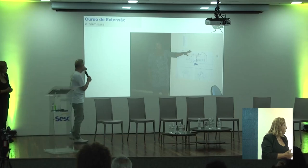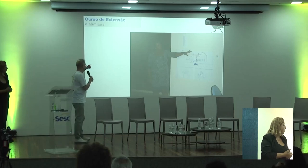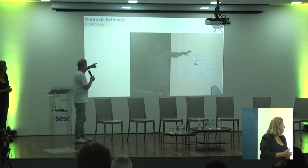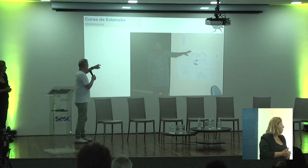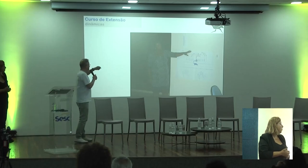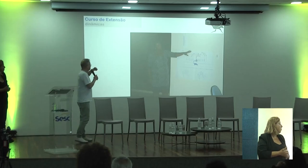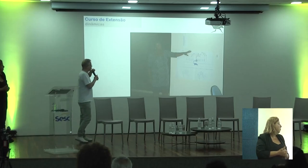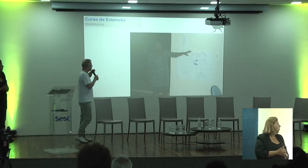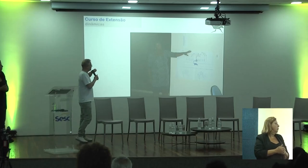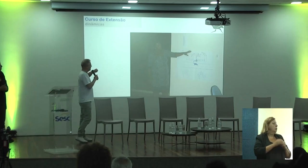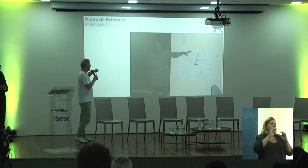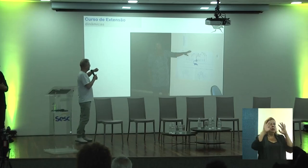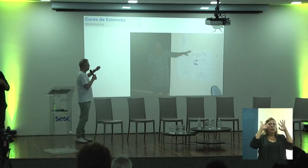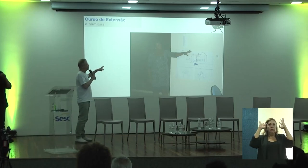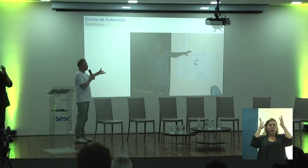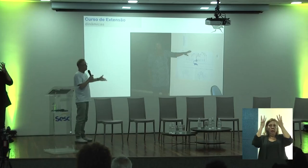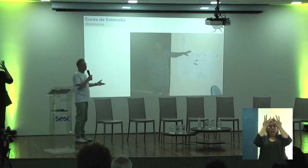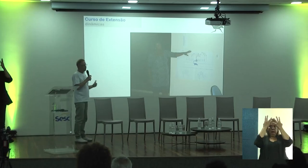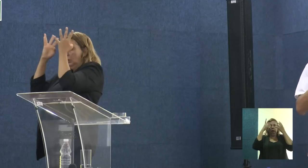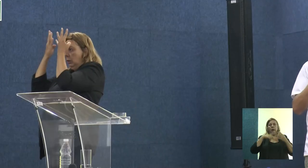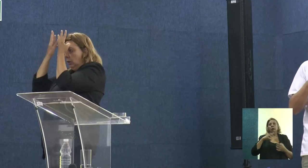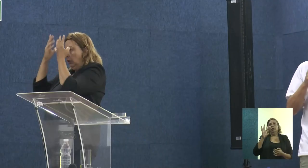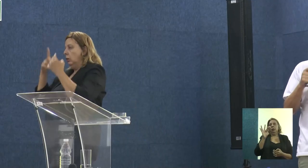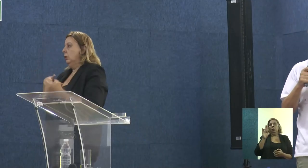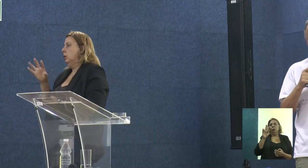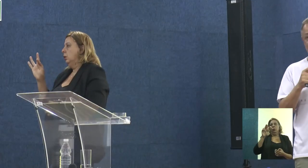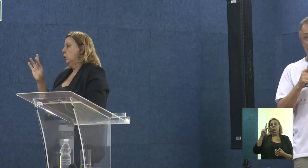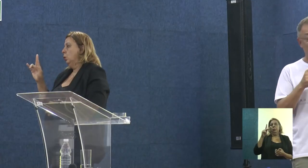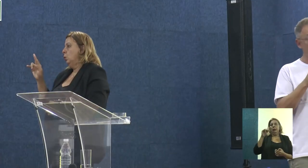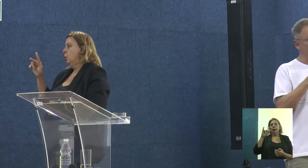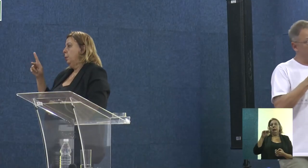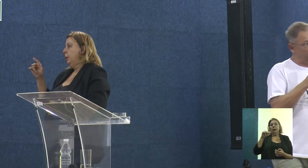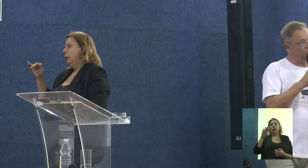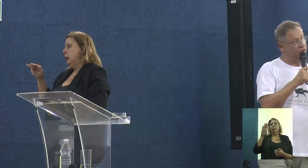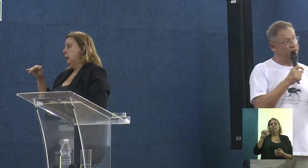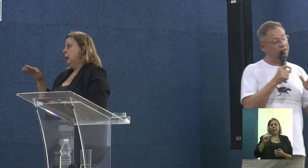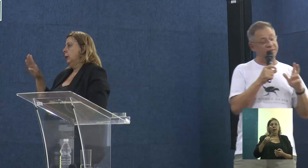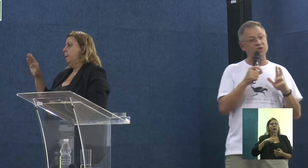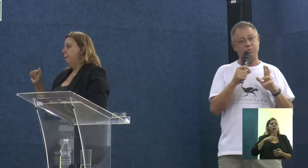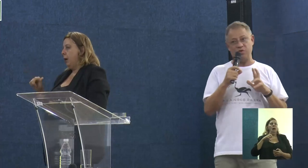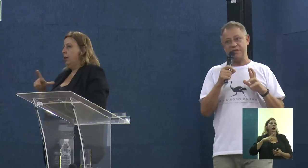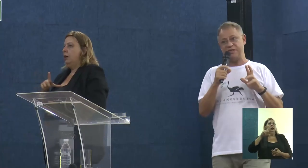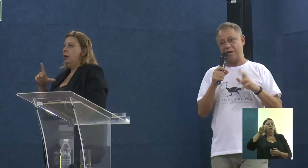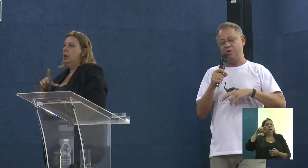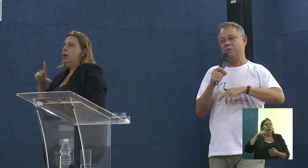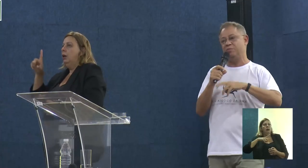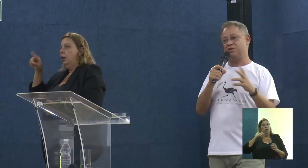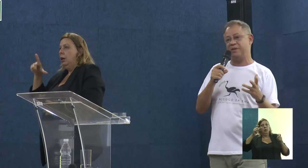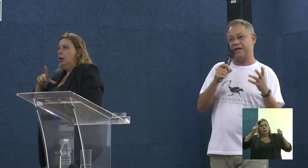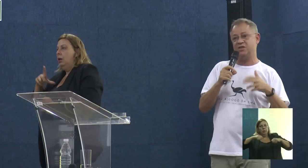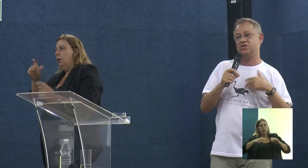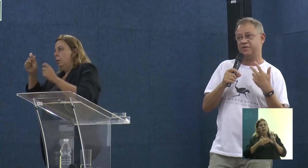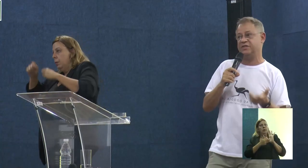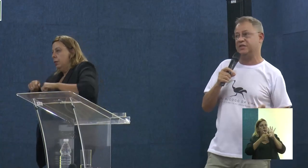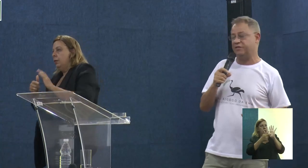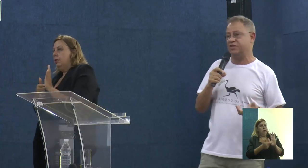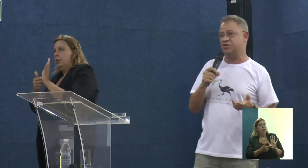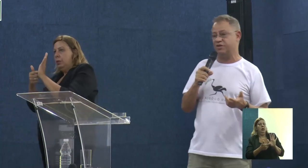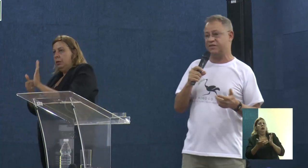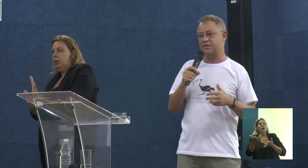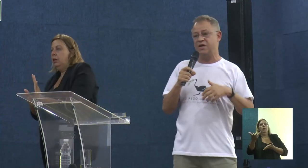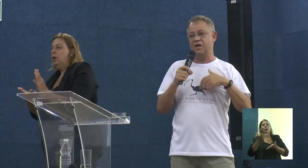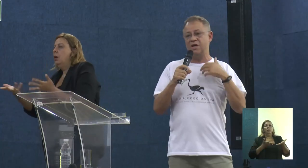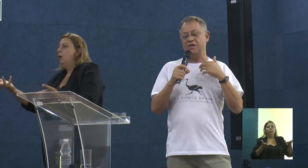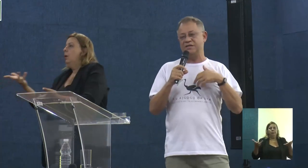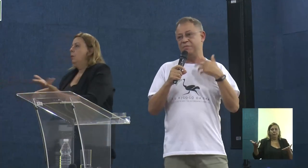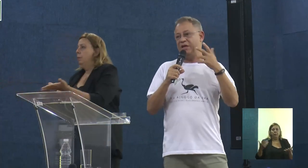Cacica Tupinambá, é a Simone, que também a gente convidou, é uma das lideranças da região, que a gente queria também depois abrir uma possibilidade de a gente fazer